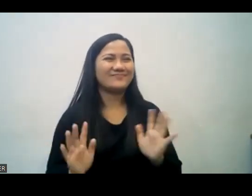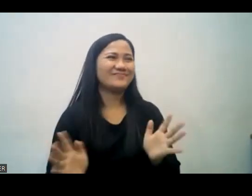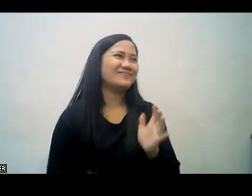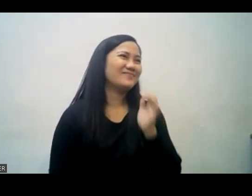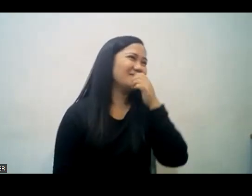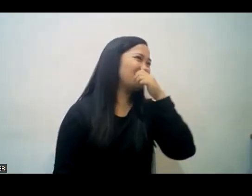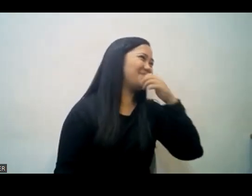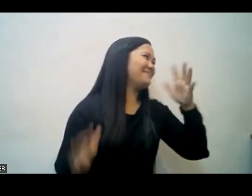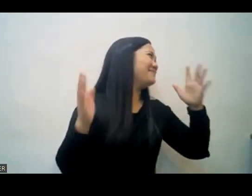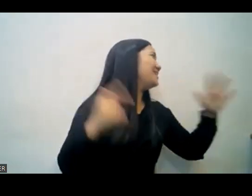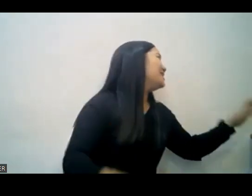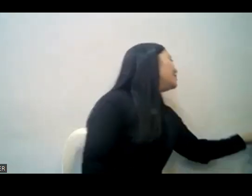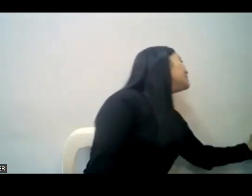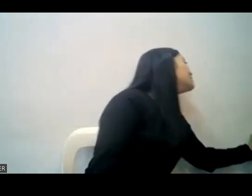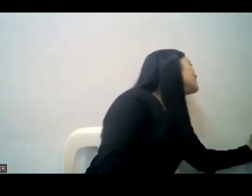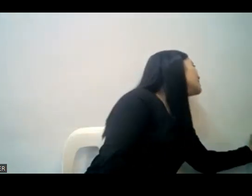pangalan mi can because you